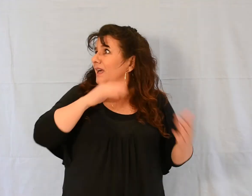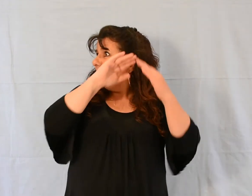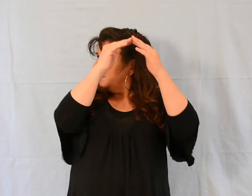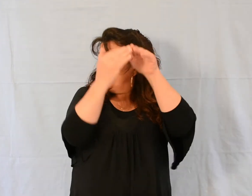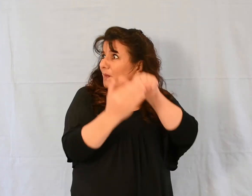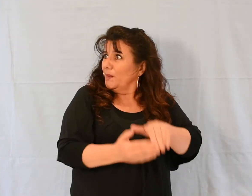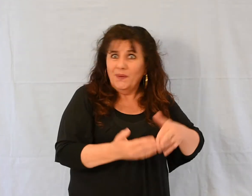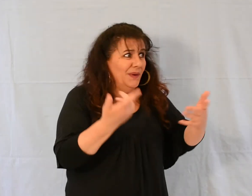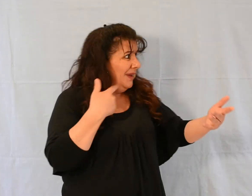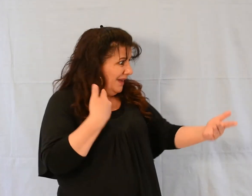fait rien.